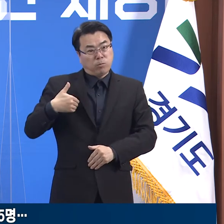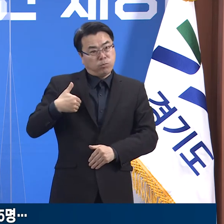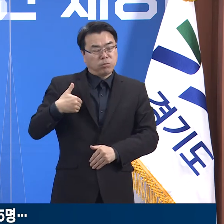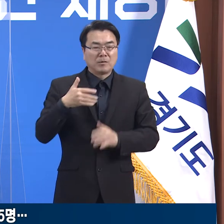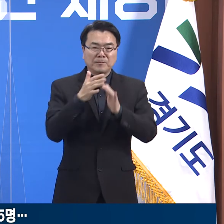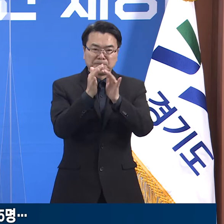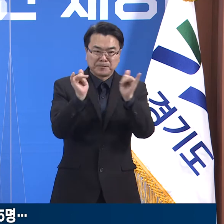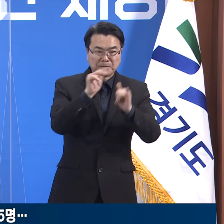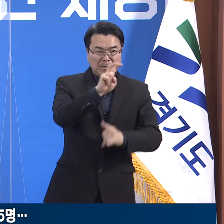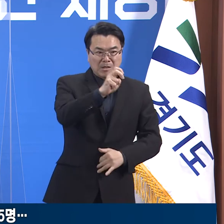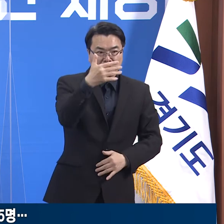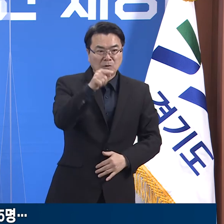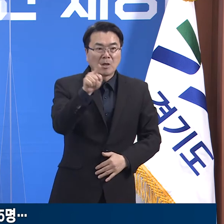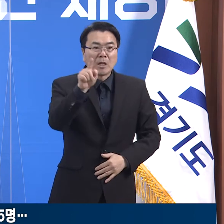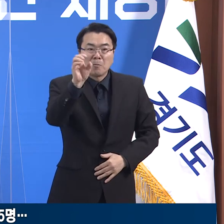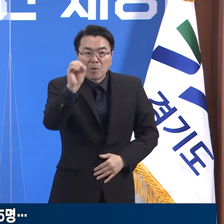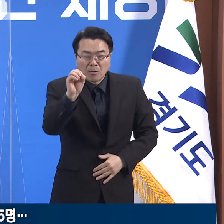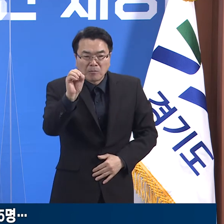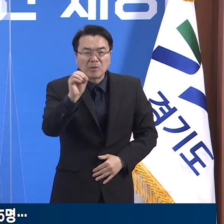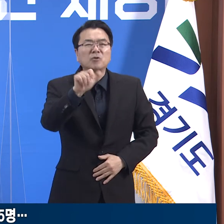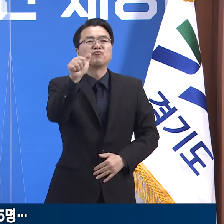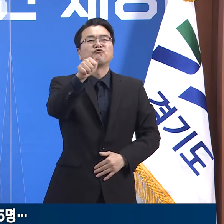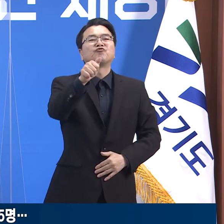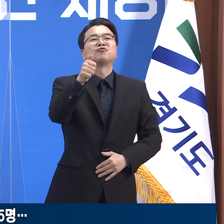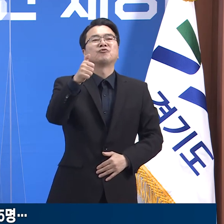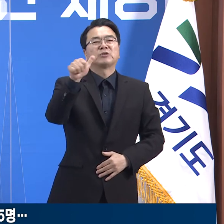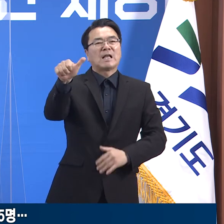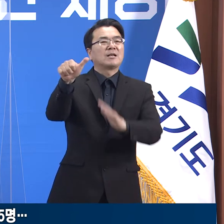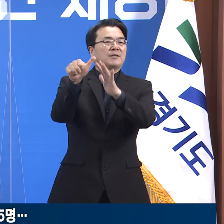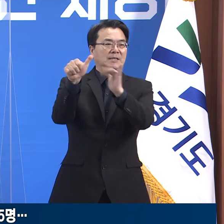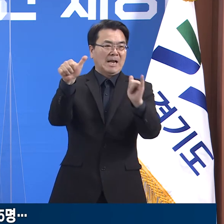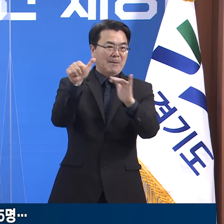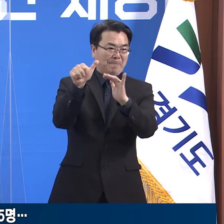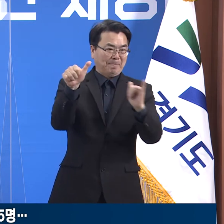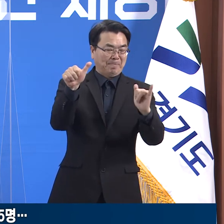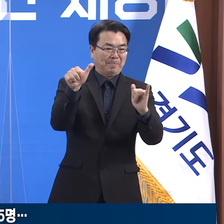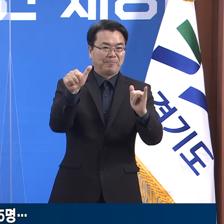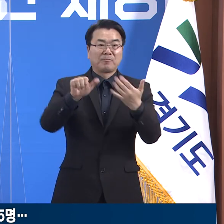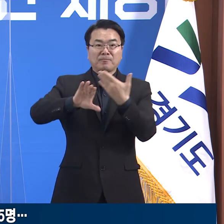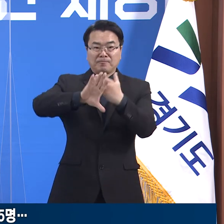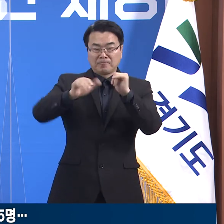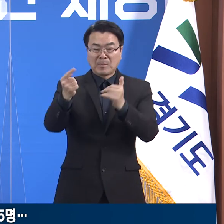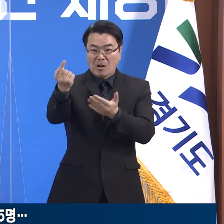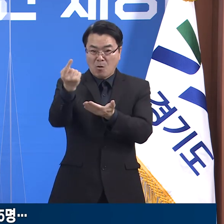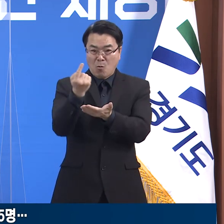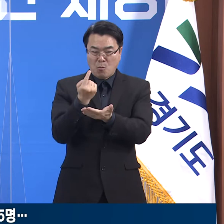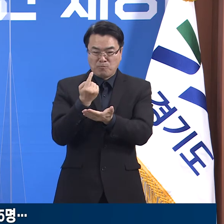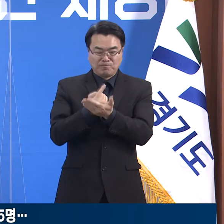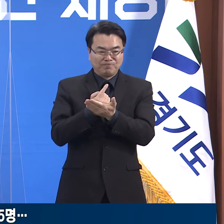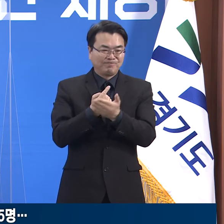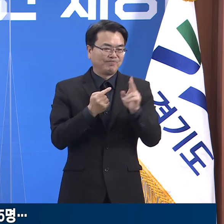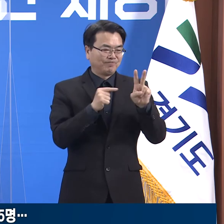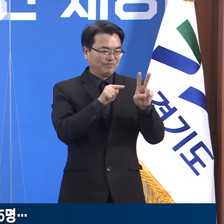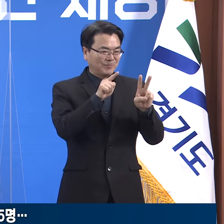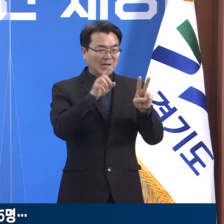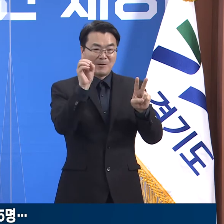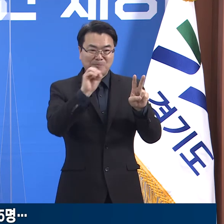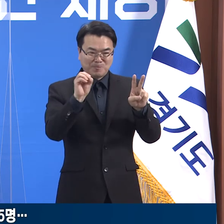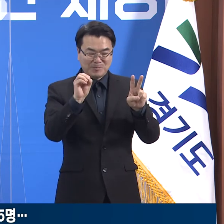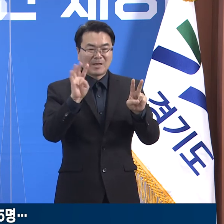29.1%인 55명입니다. 외국인 확진자는 2.1%인